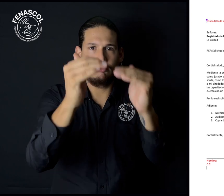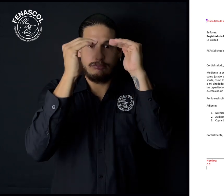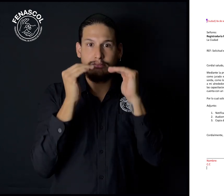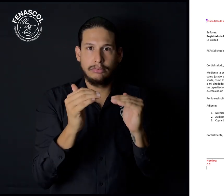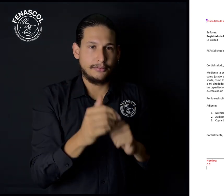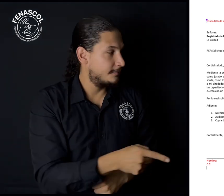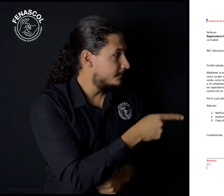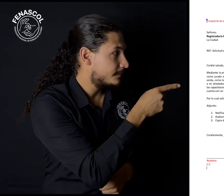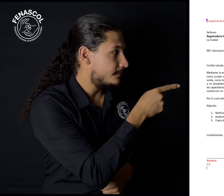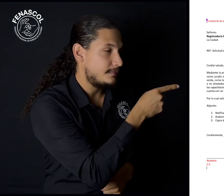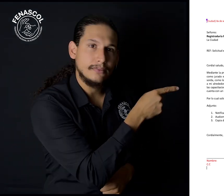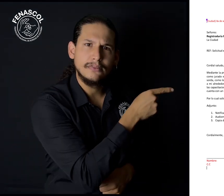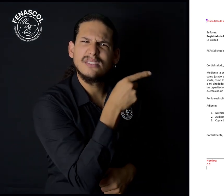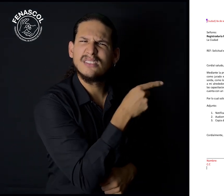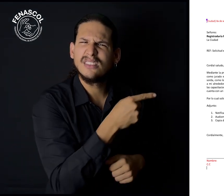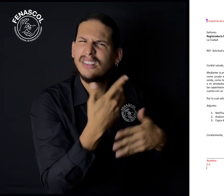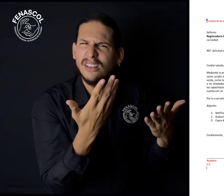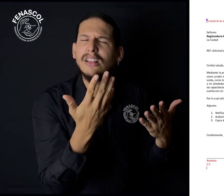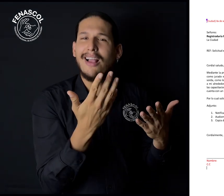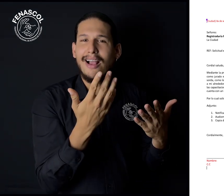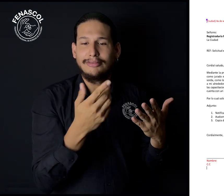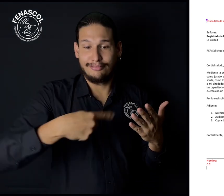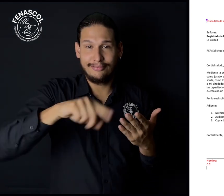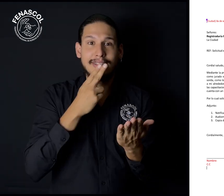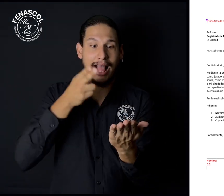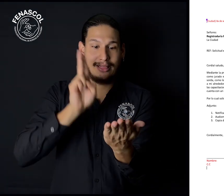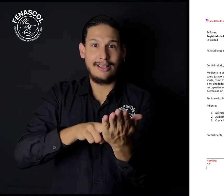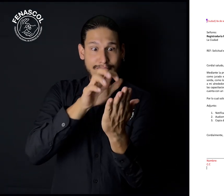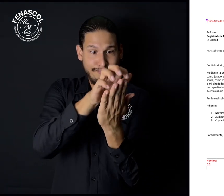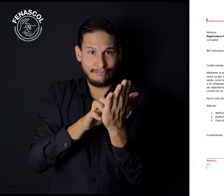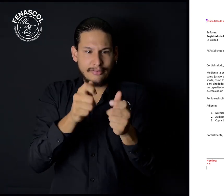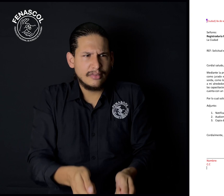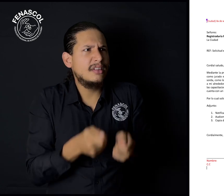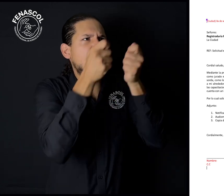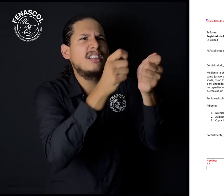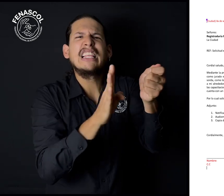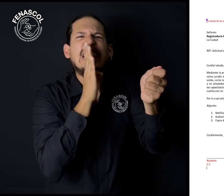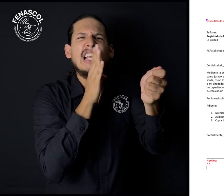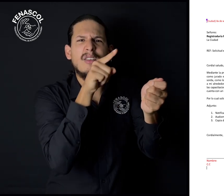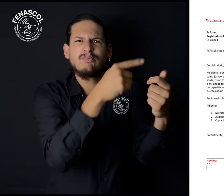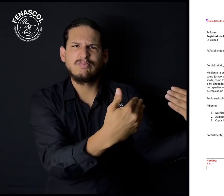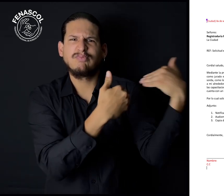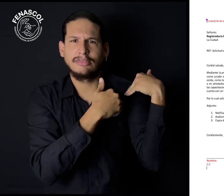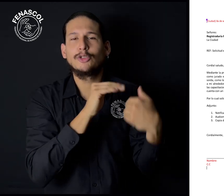Cuando ya finalicen esa parte, aquí deben colocar la oficina de la